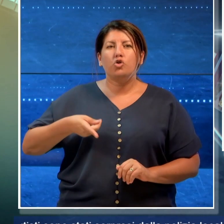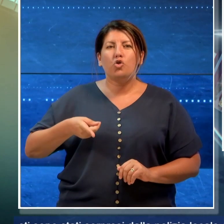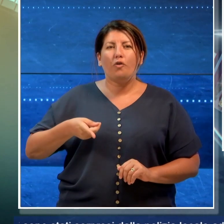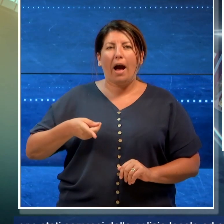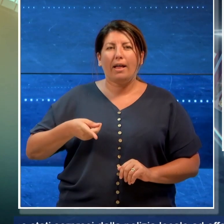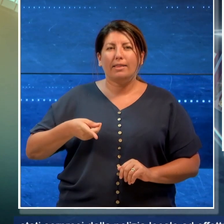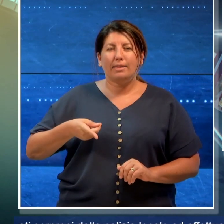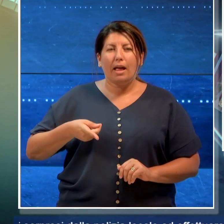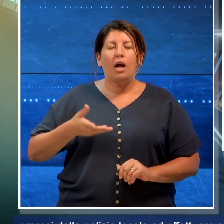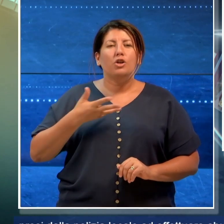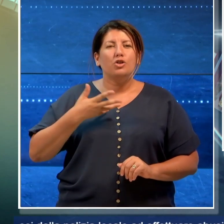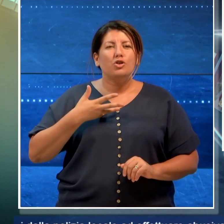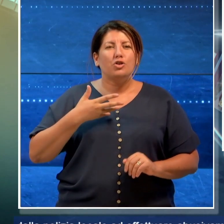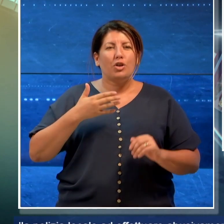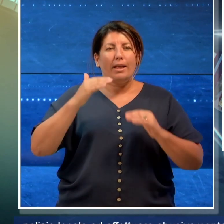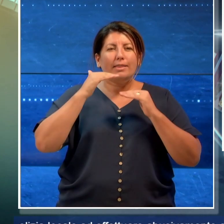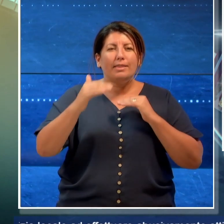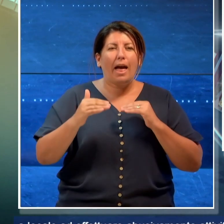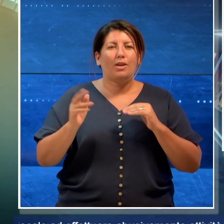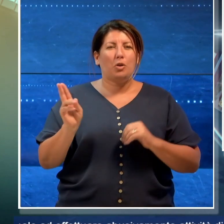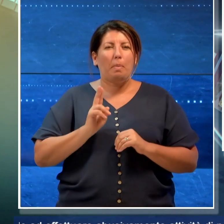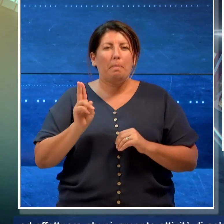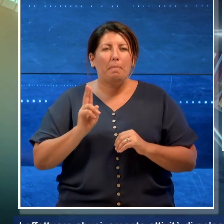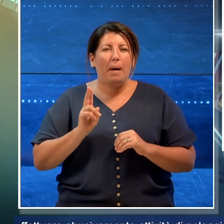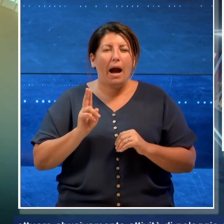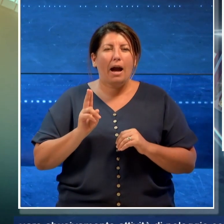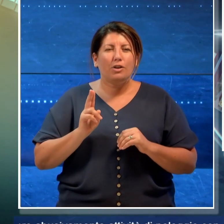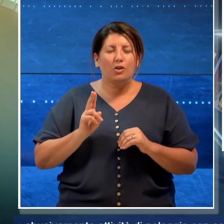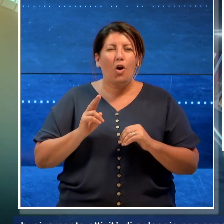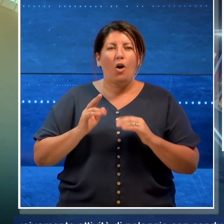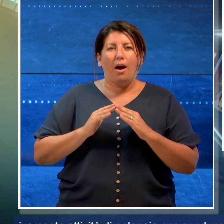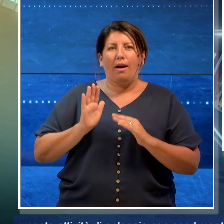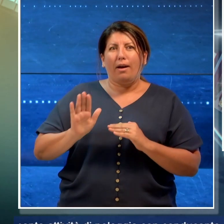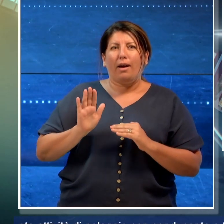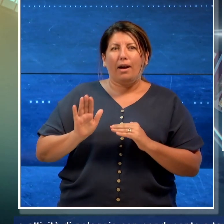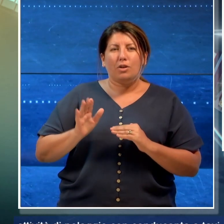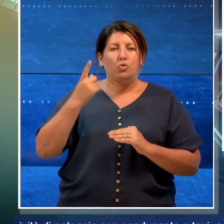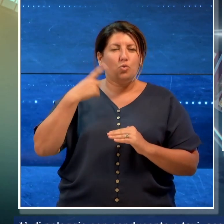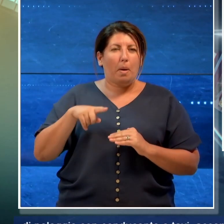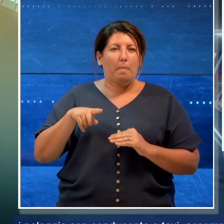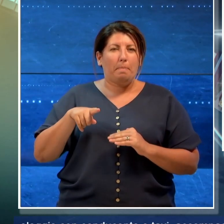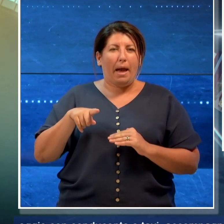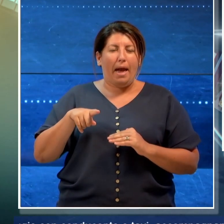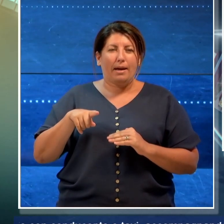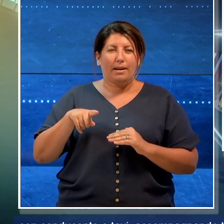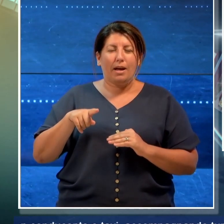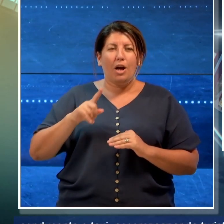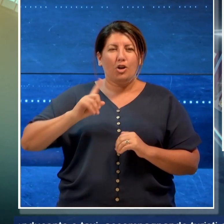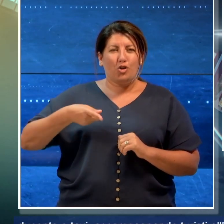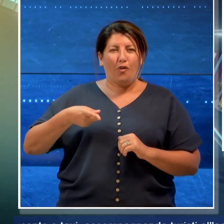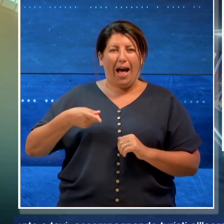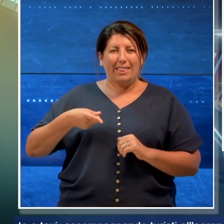bagno e per di più nella sua barivecchia. È la storia a lieto fine di Giovanna Carra,